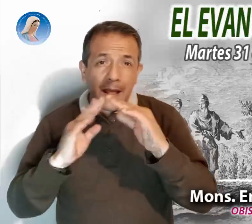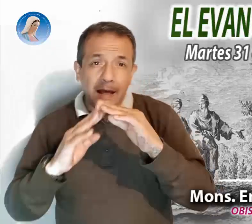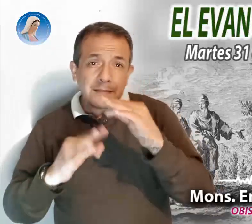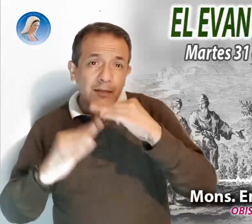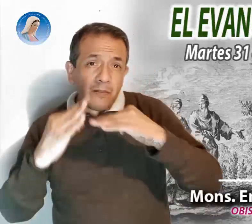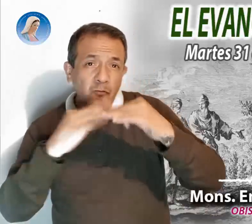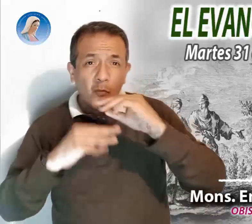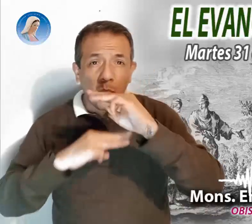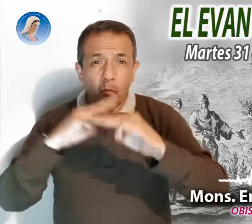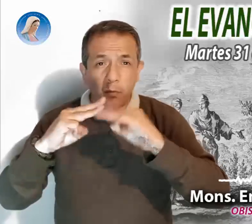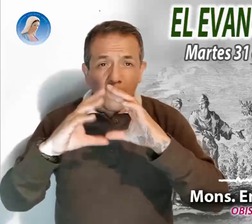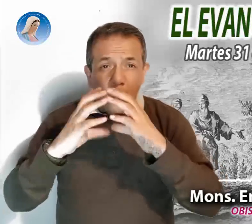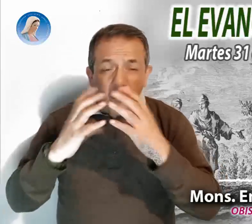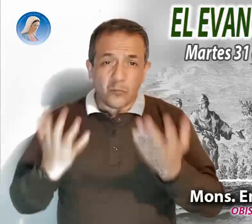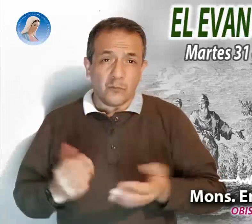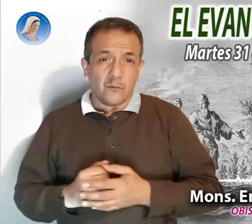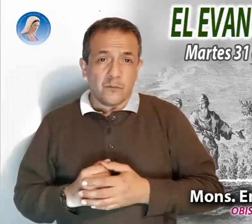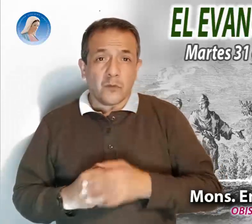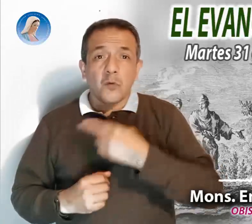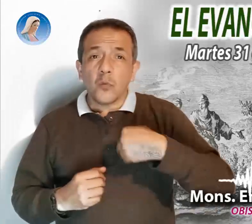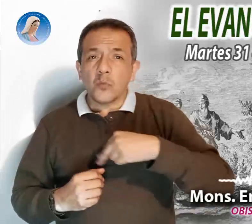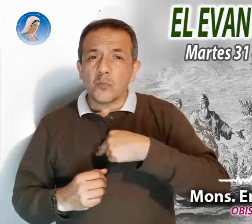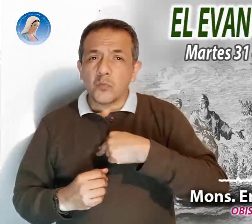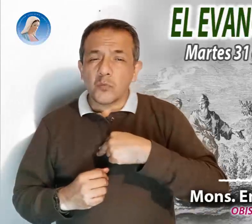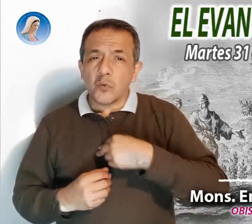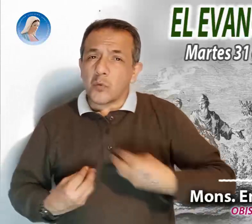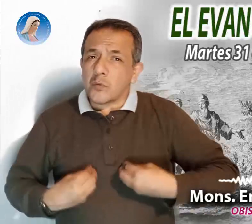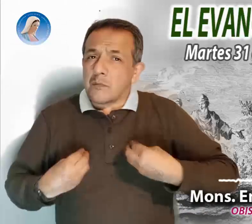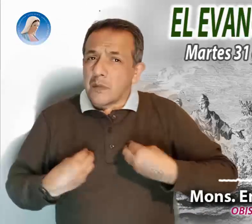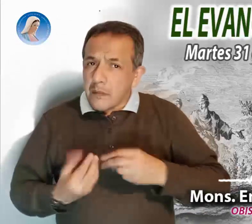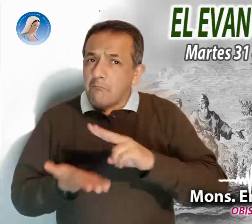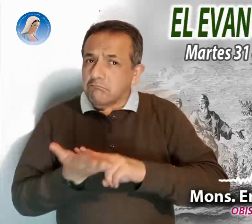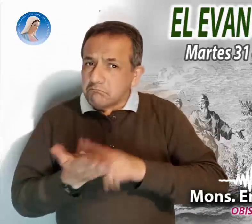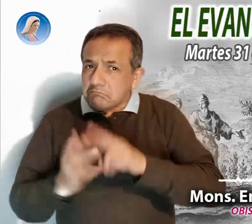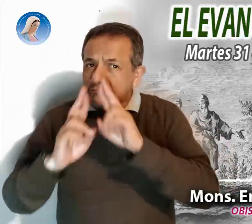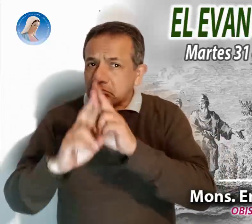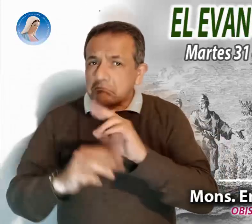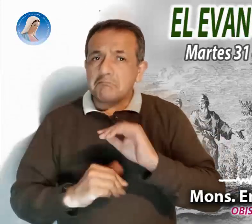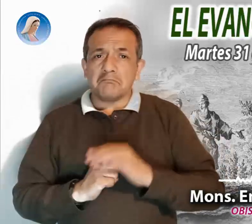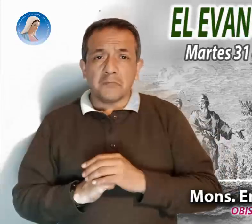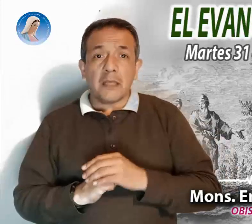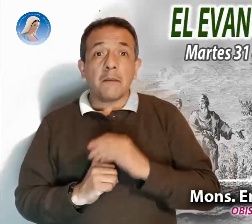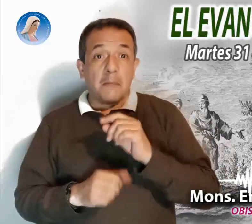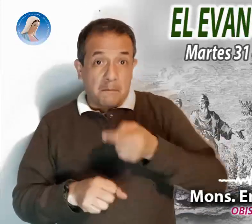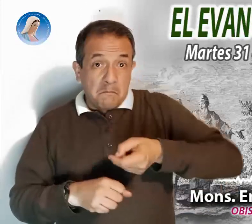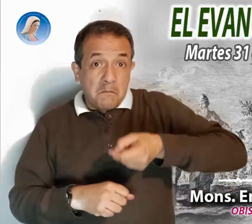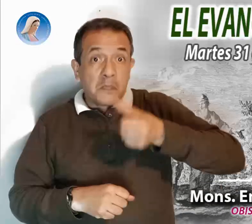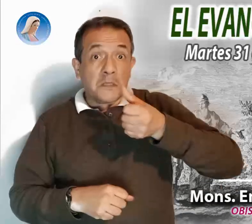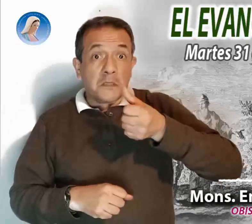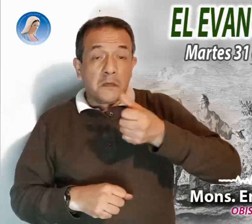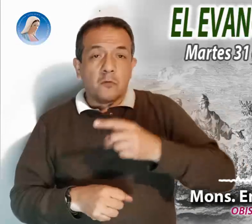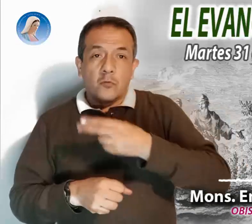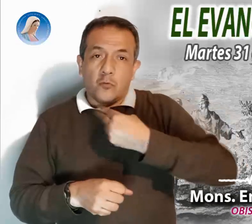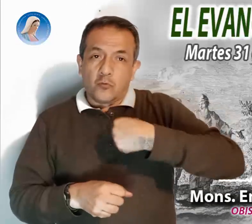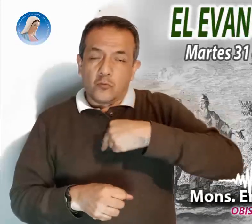Podemos hacer partícipes a todos de una vida digna. Y se empieza por la